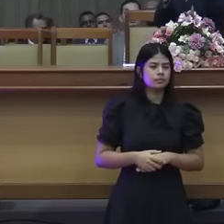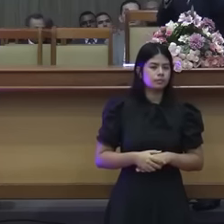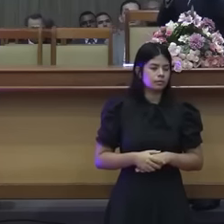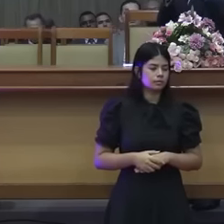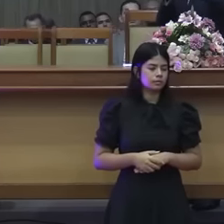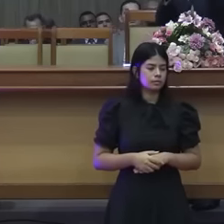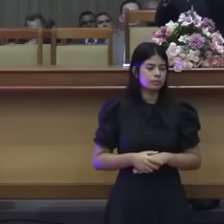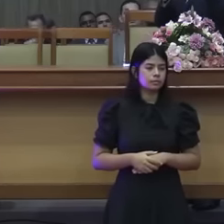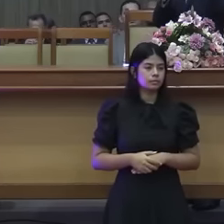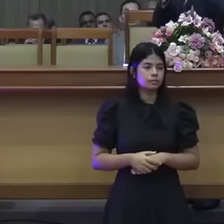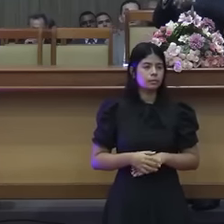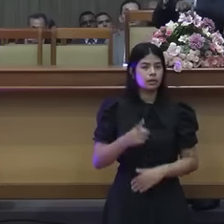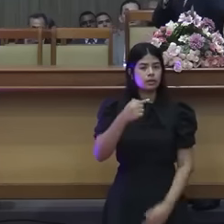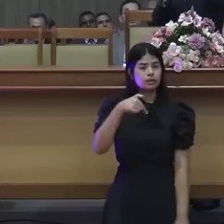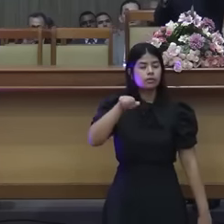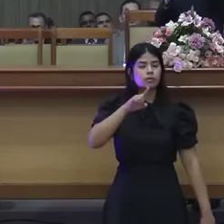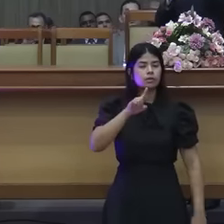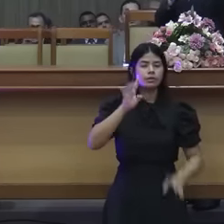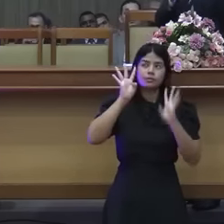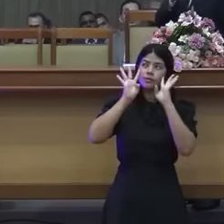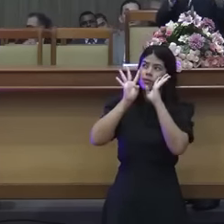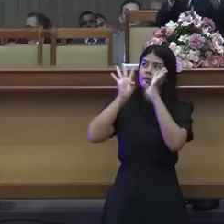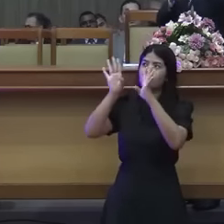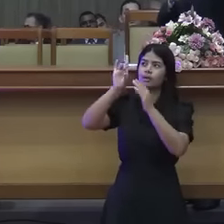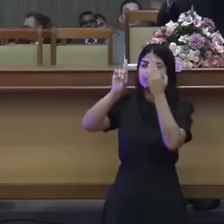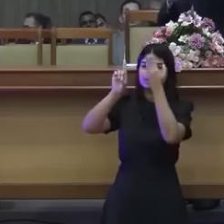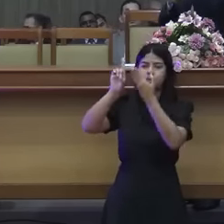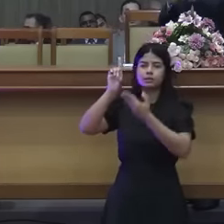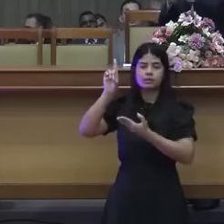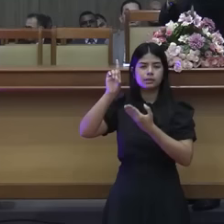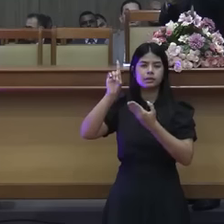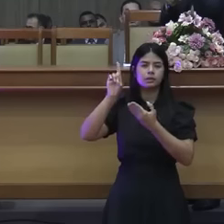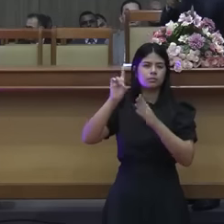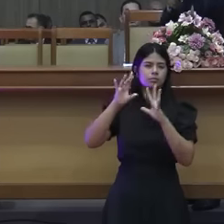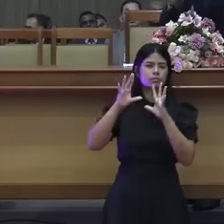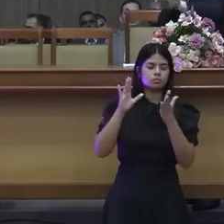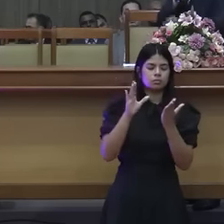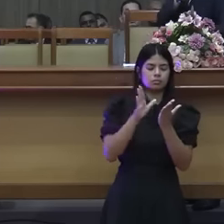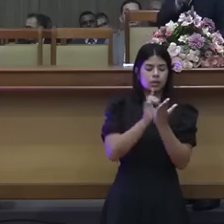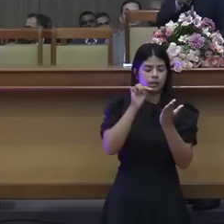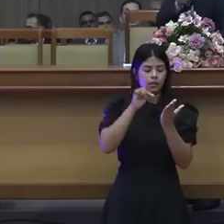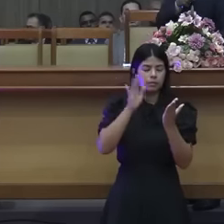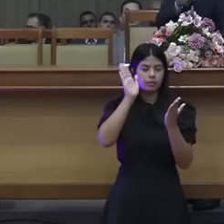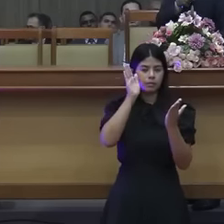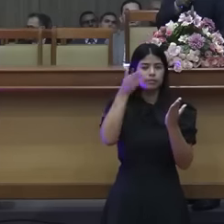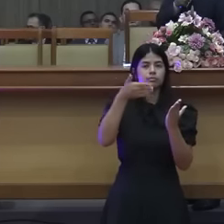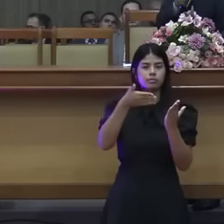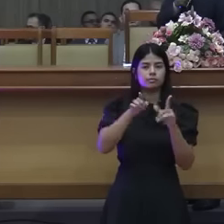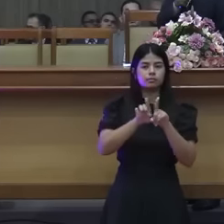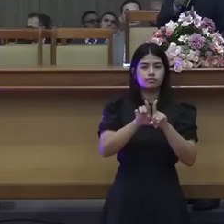mas olhe para o princípio da criação e a ordem que Deus quer na natureza e no teu corpo.